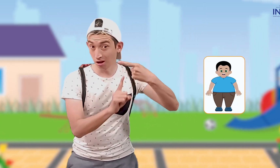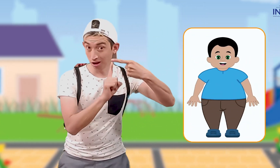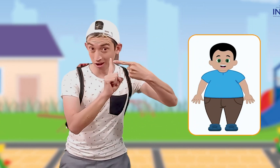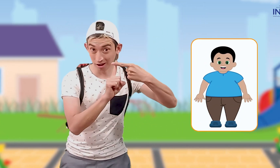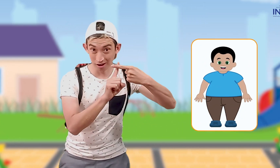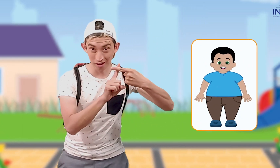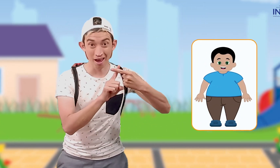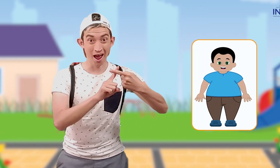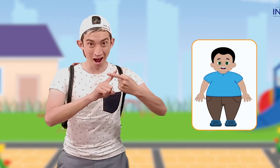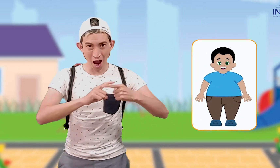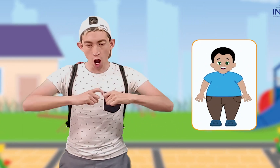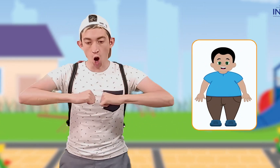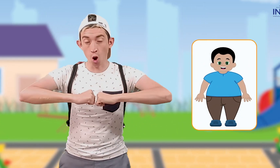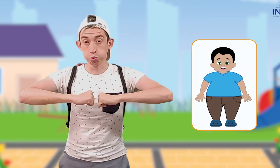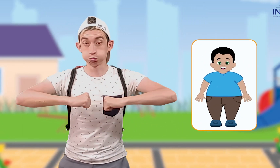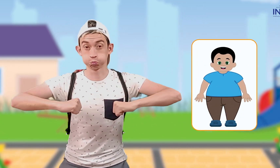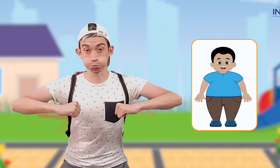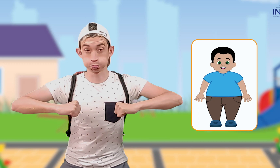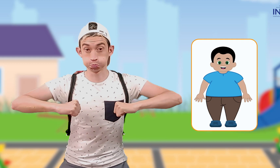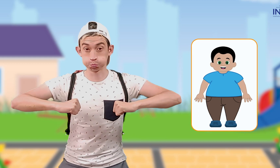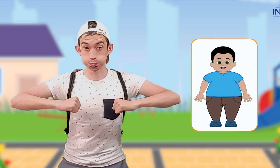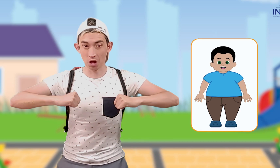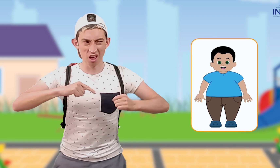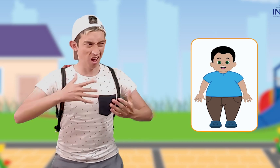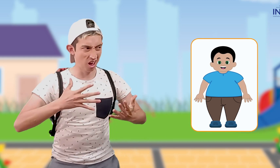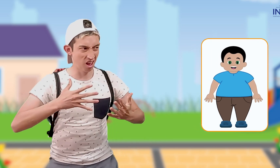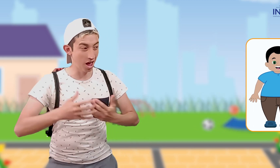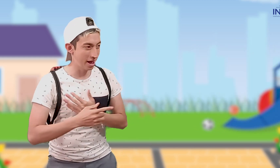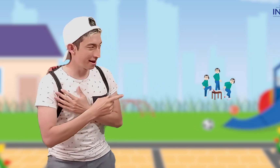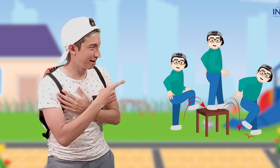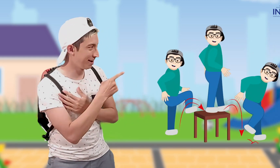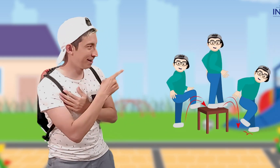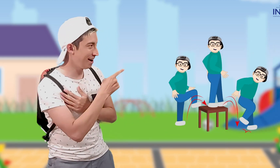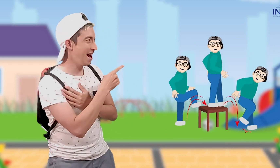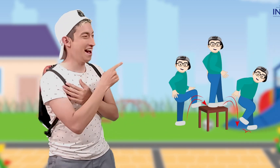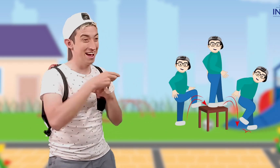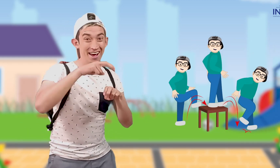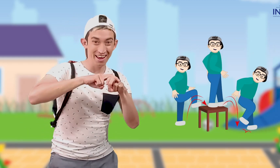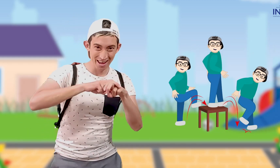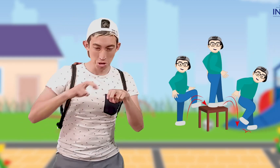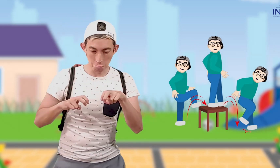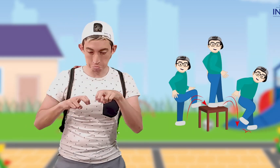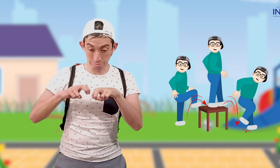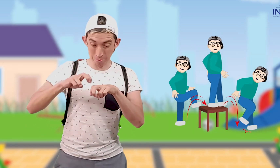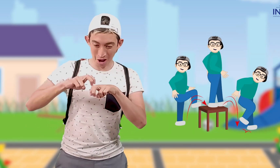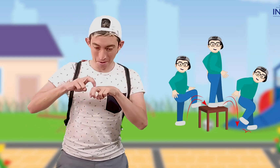La primera seña es gordo. Ahí deberán subirse